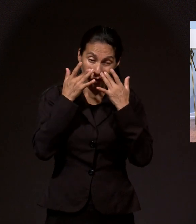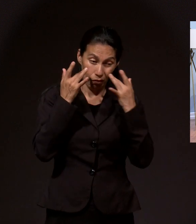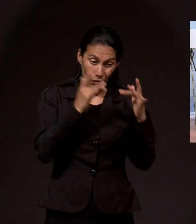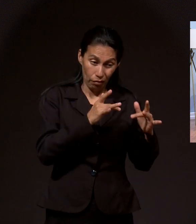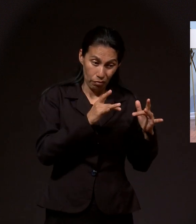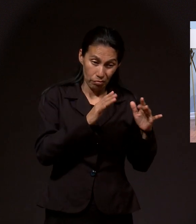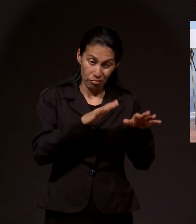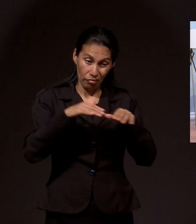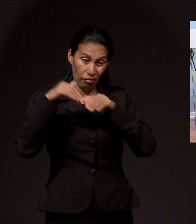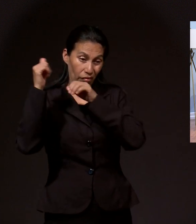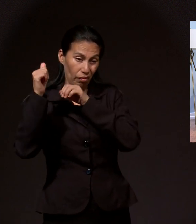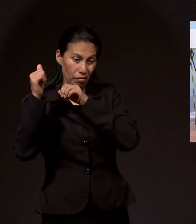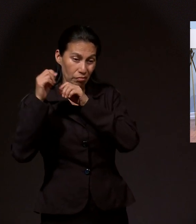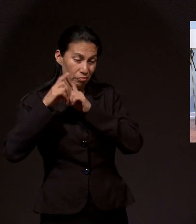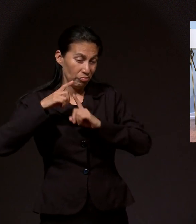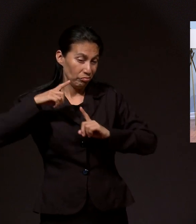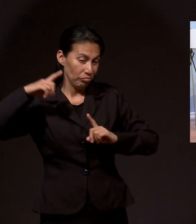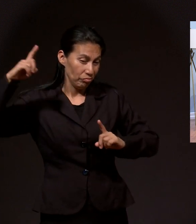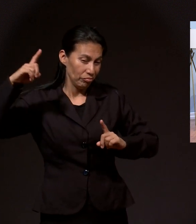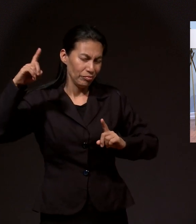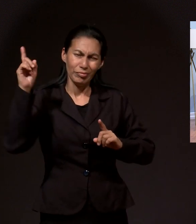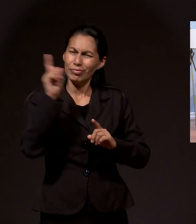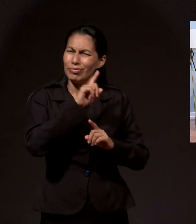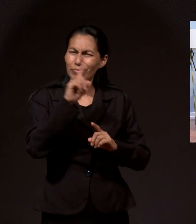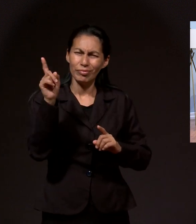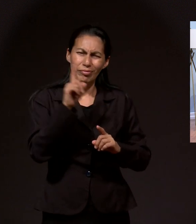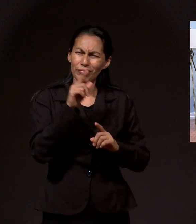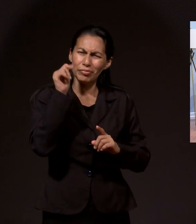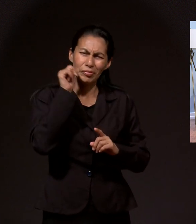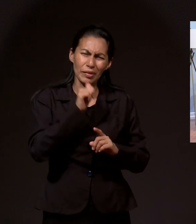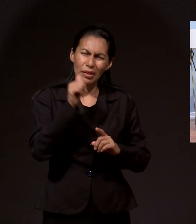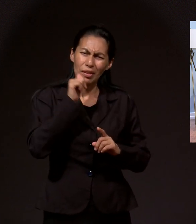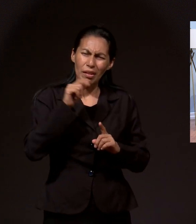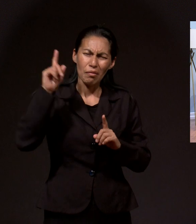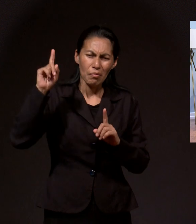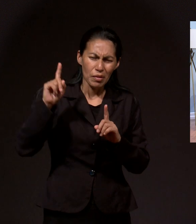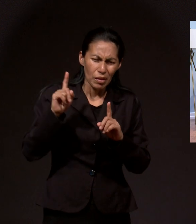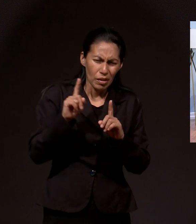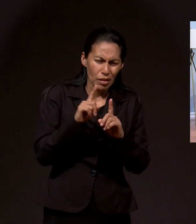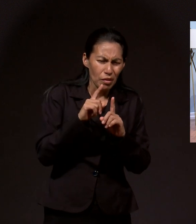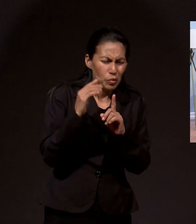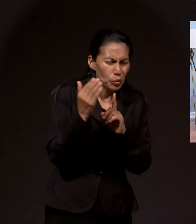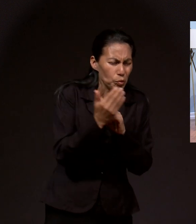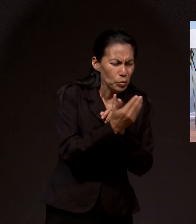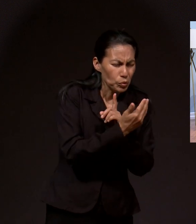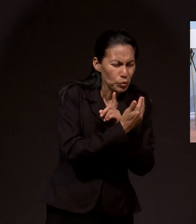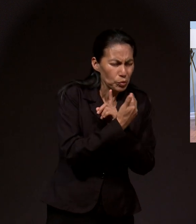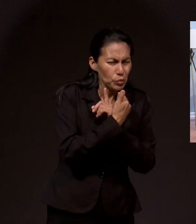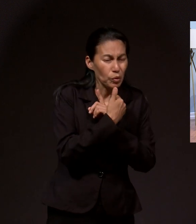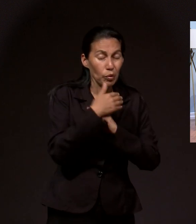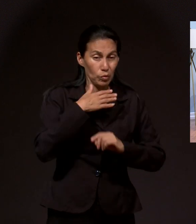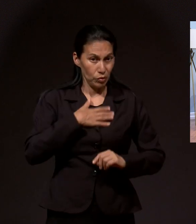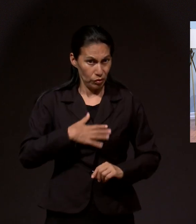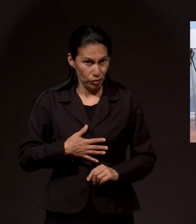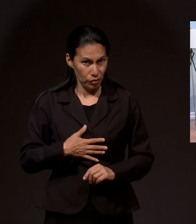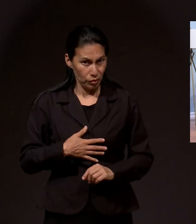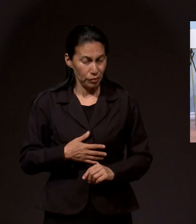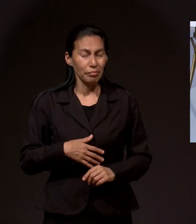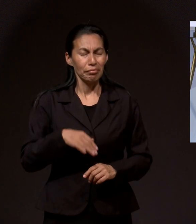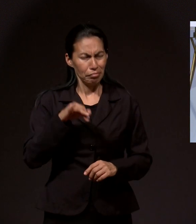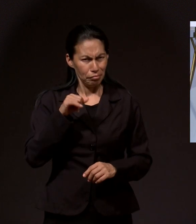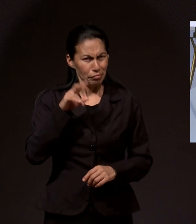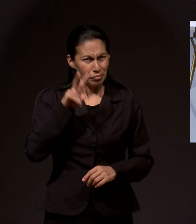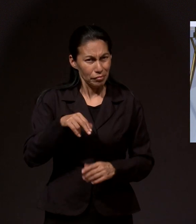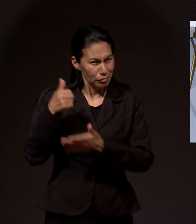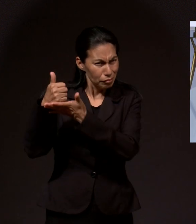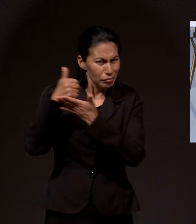nos dejará, nunca nos desamparará. Siempre nos sustentará con la diestra de su justicia. Porque Él lo